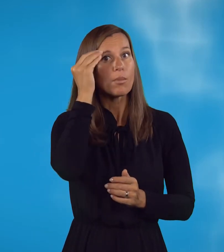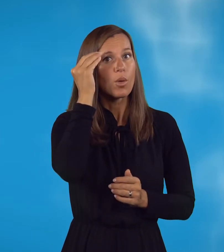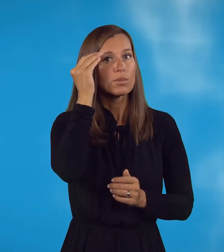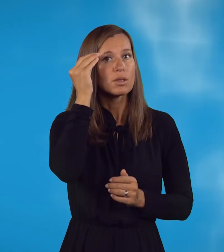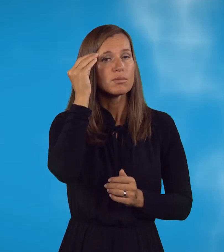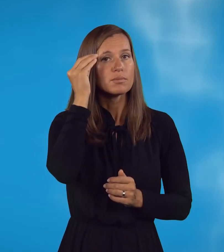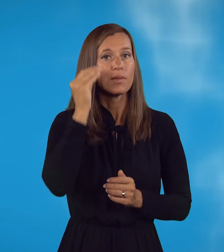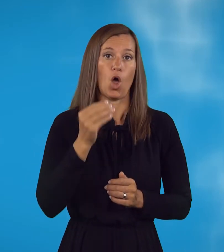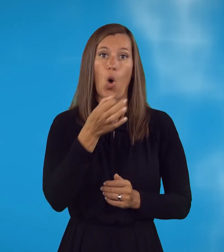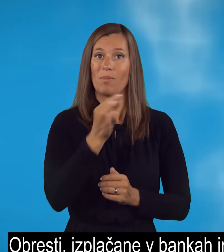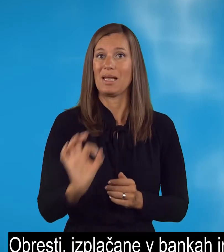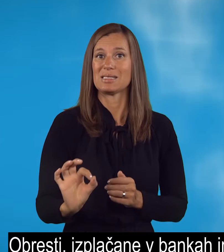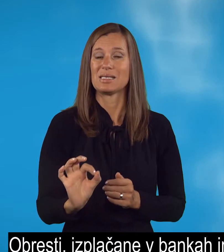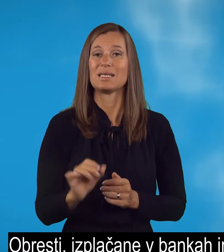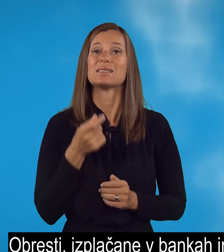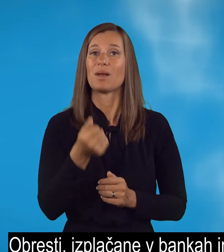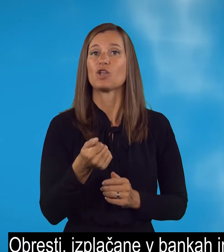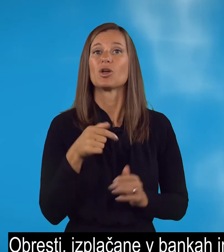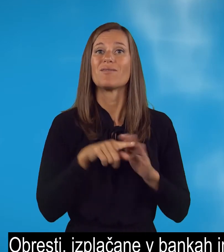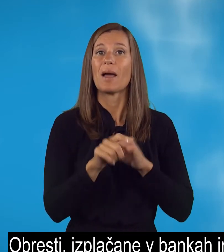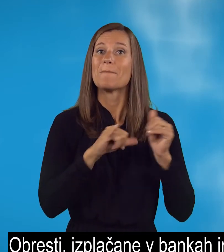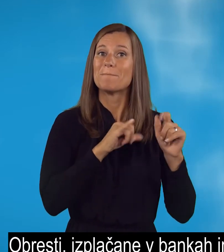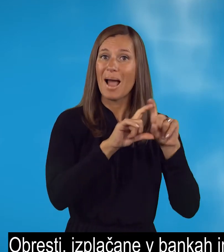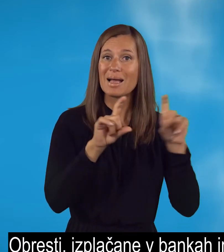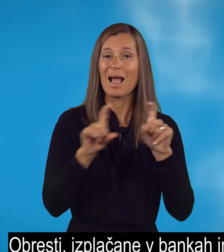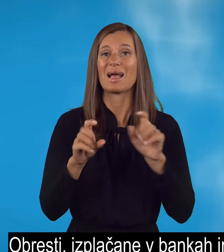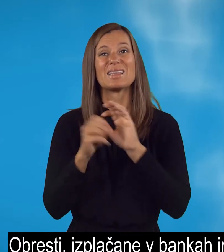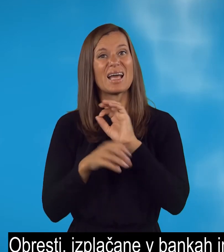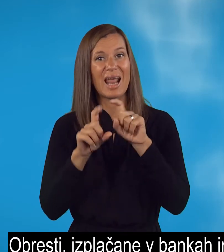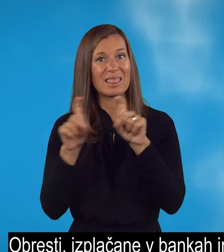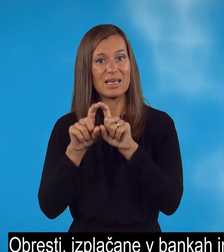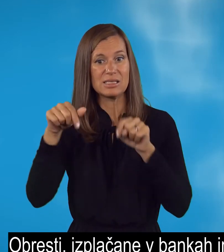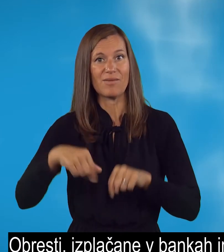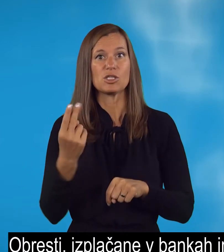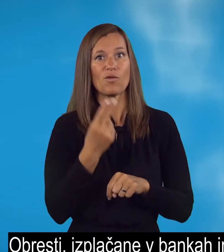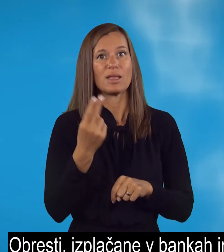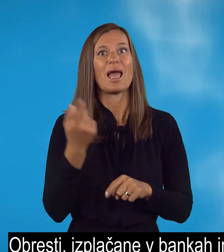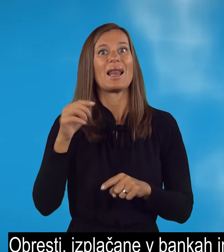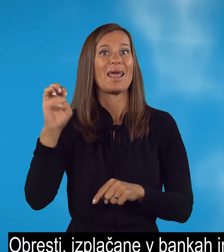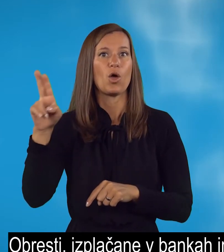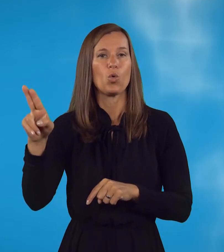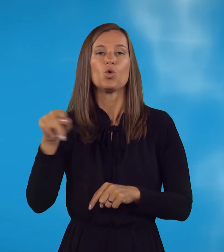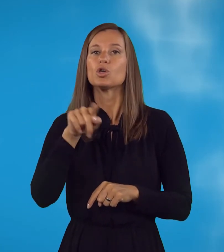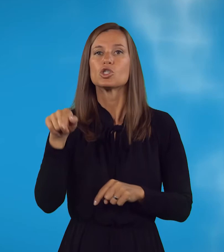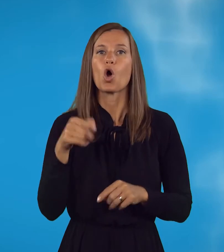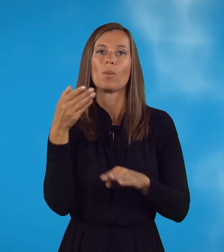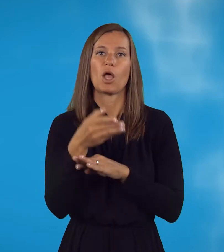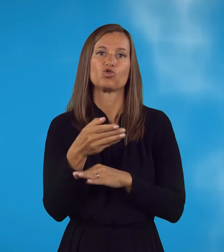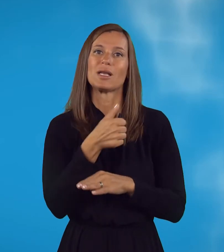Pomni, obresti izplačane v bankah in hranilnicah v Sloveniji ali EU so obdavčene le nad